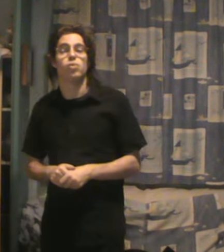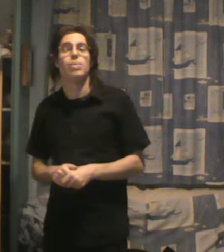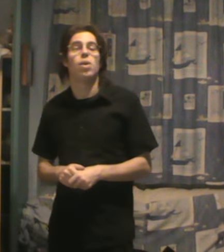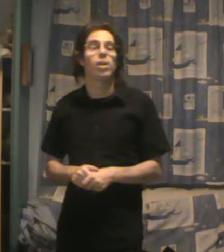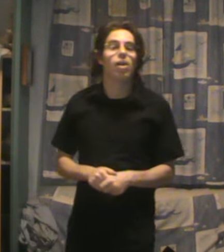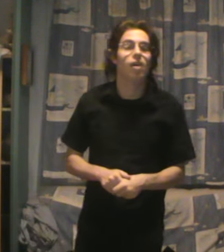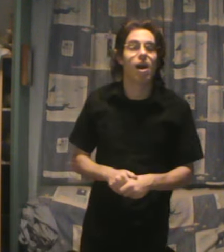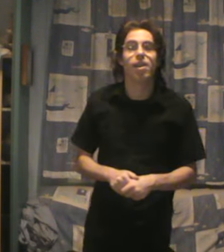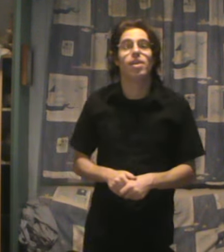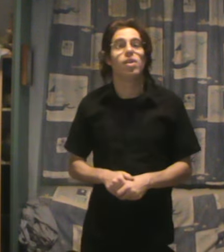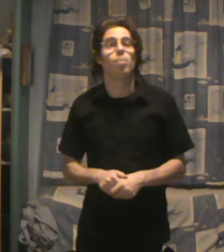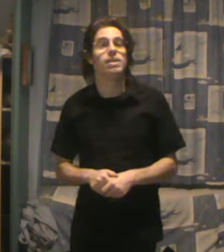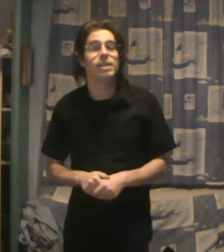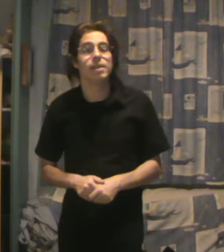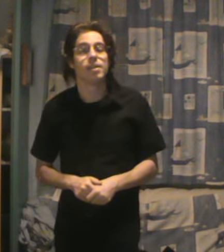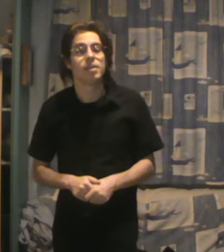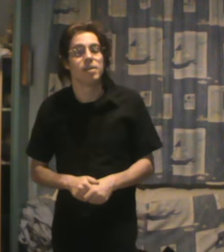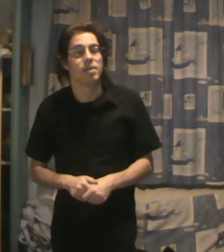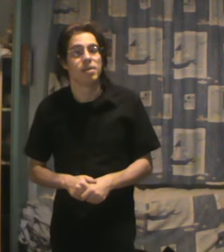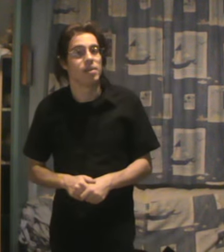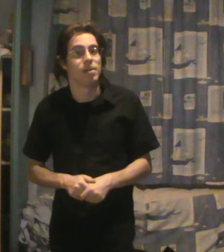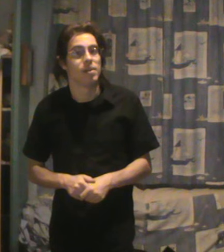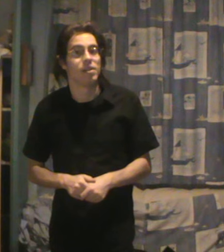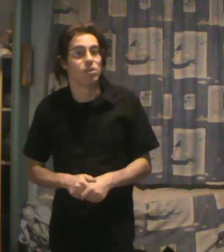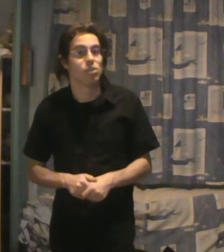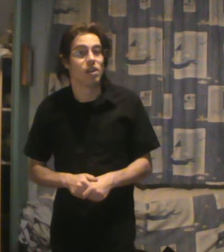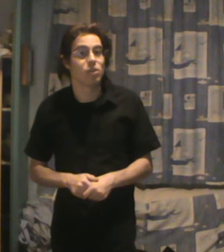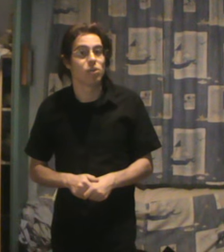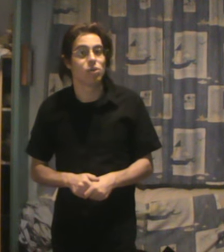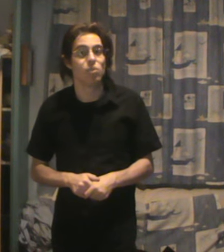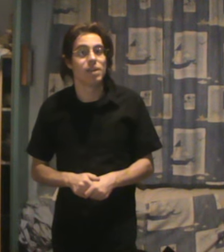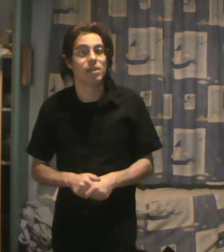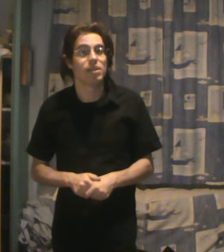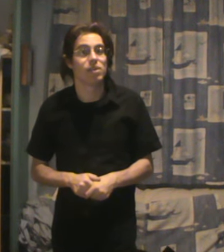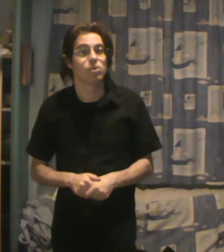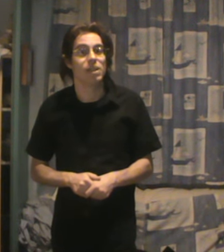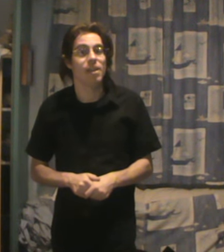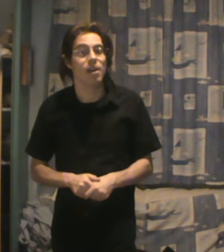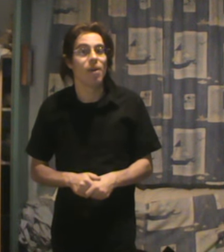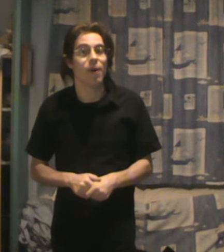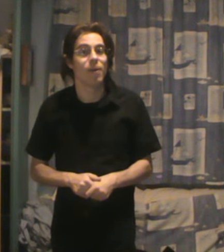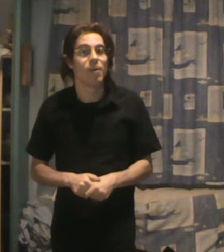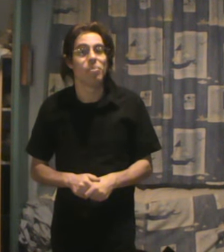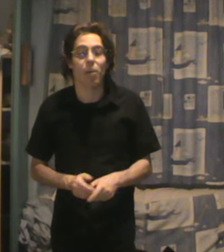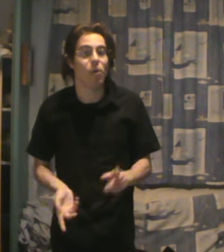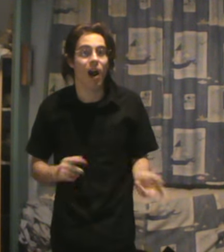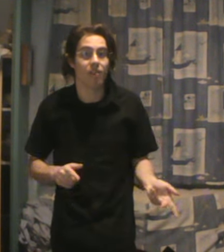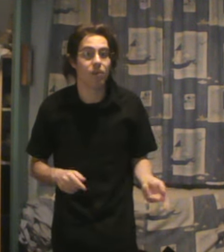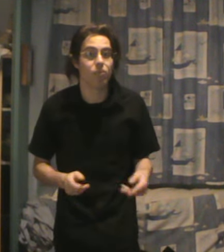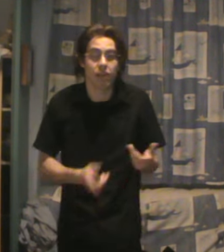met les lois de travail et compagnie, la situation économique se détériore par rapport à avant, où il y